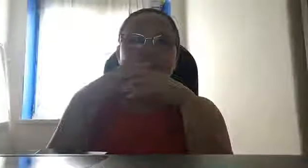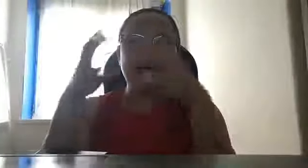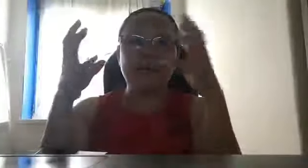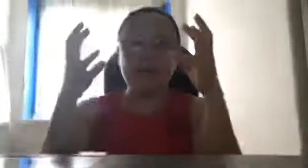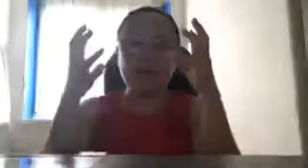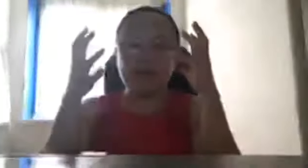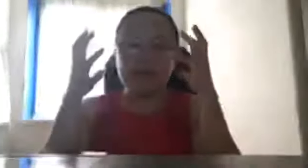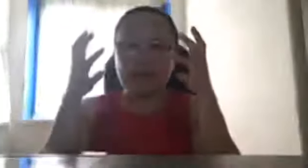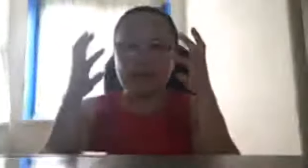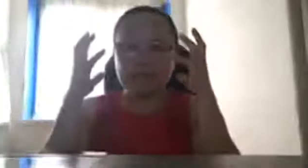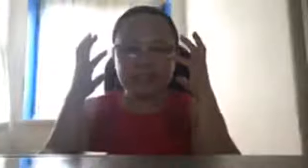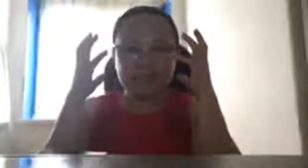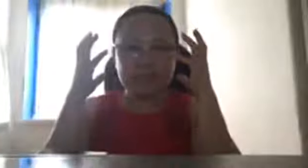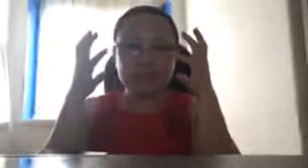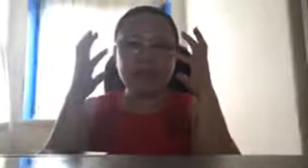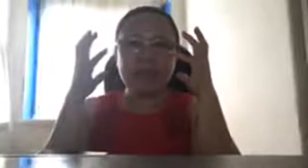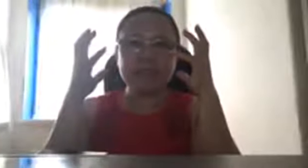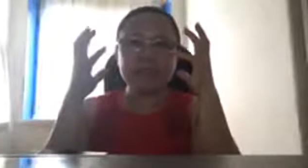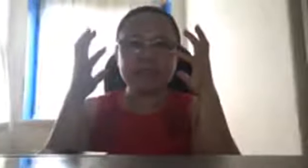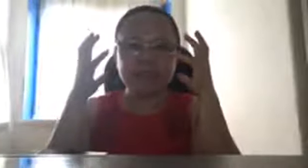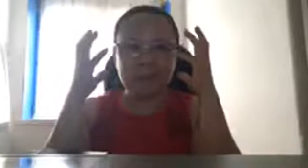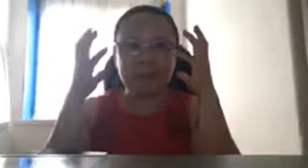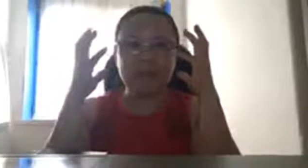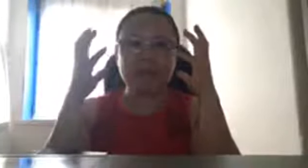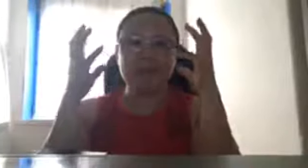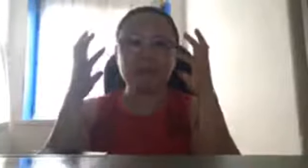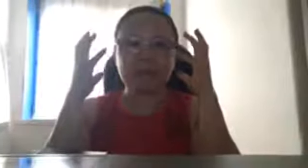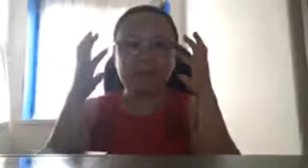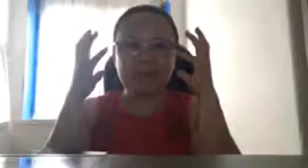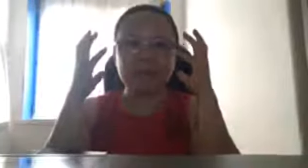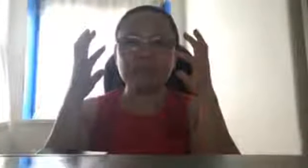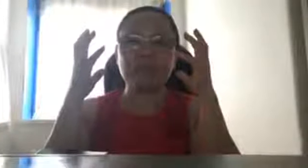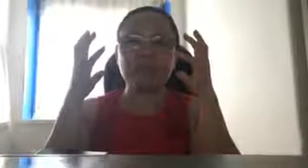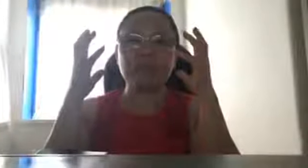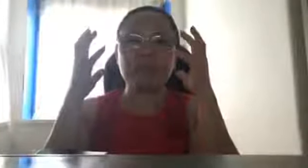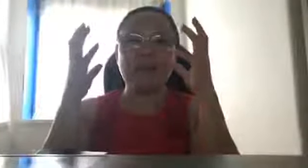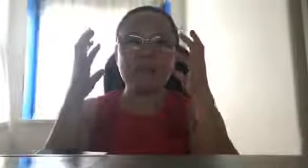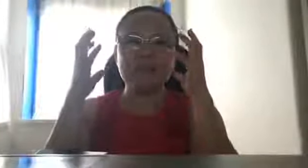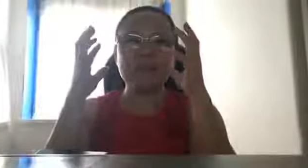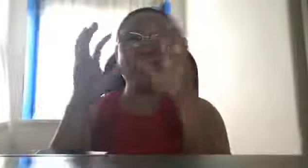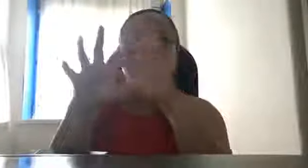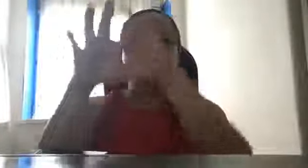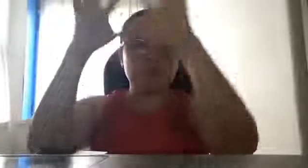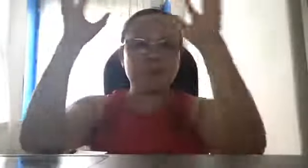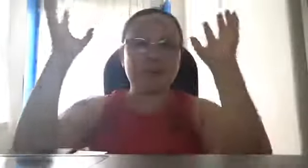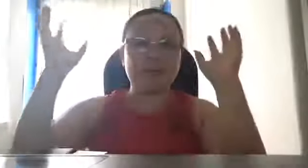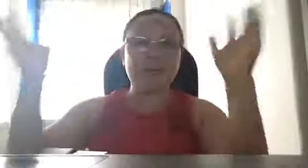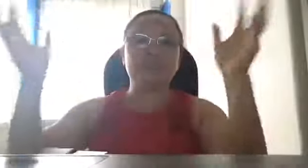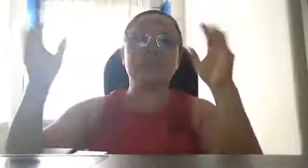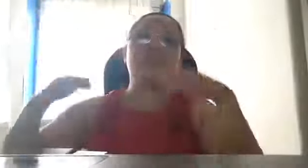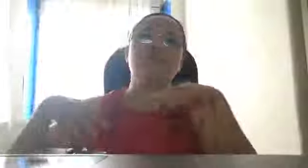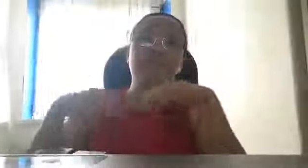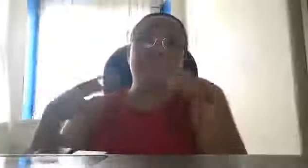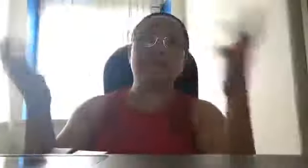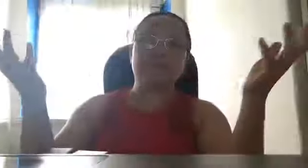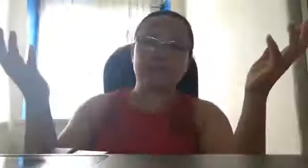na, ang isipin nyo lagi, someday, itong talent kong to, gagamitin ko to, para ayusin kong Pilipinas.